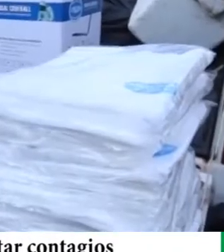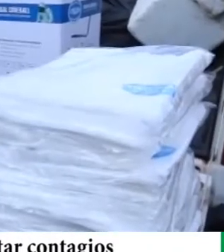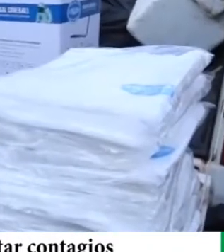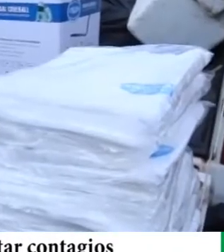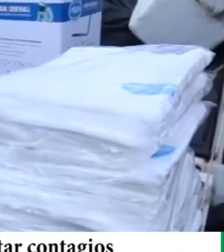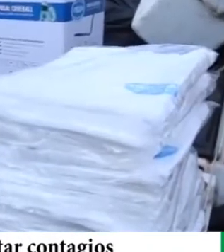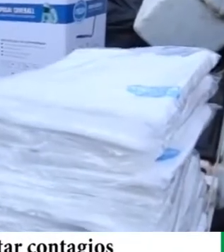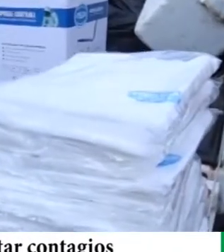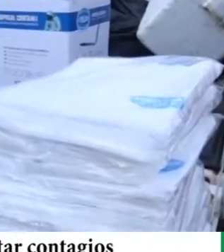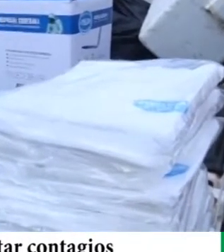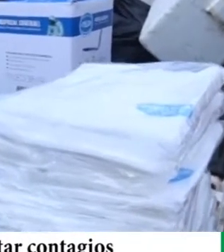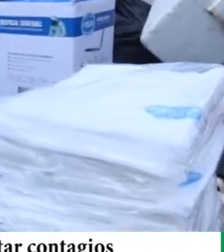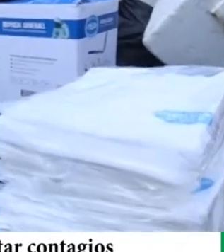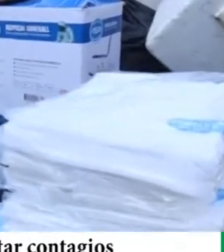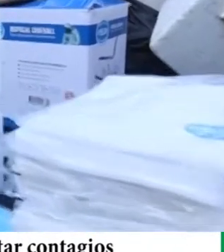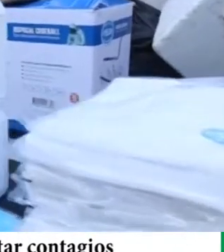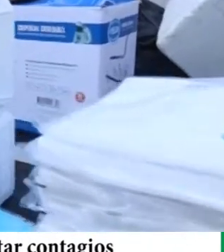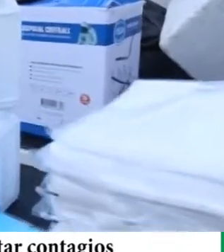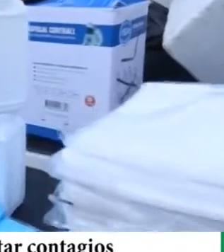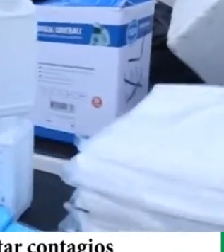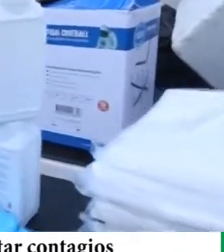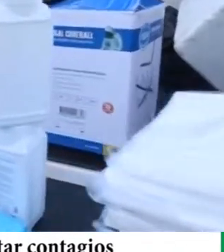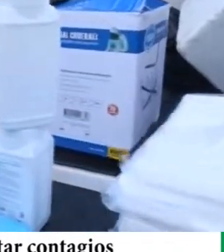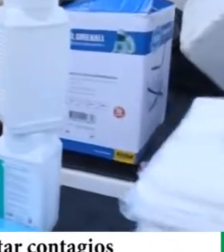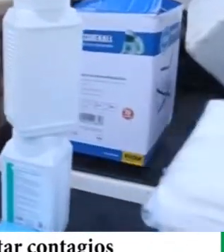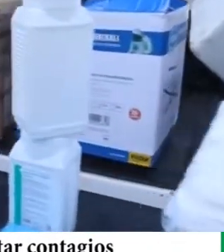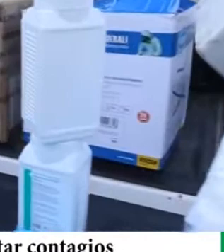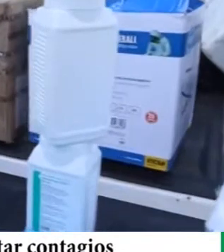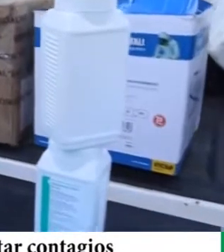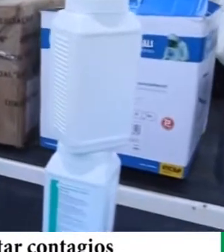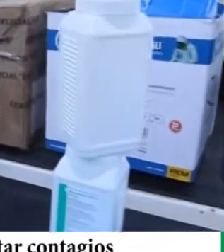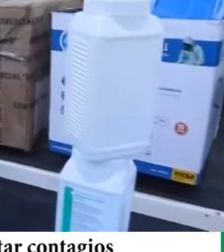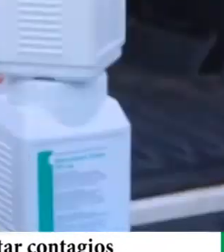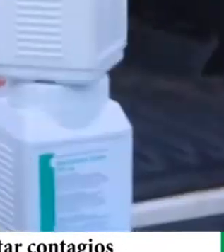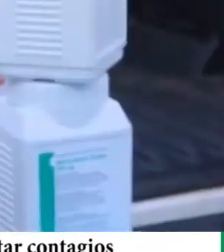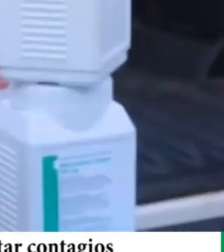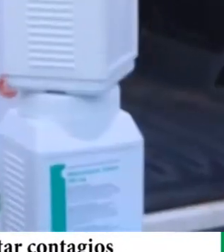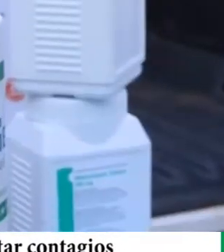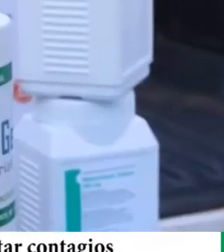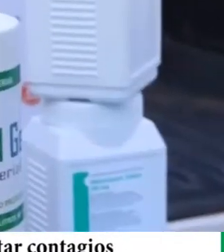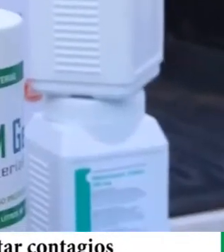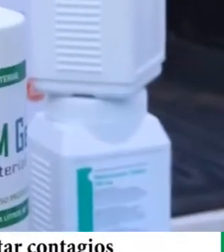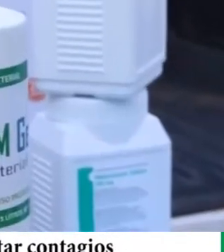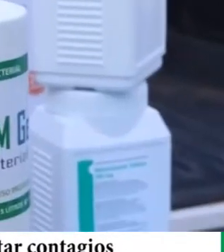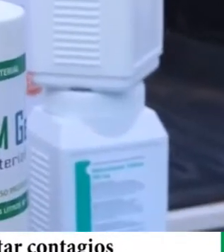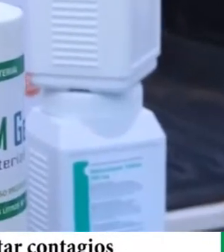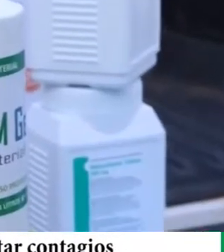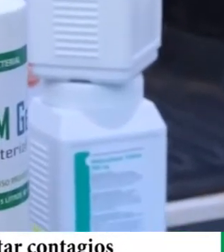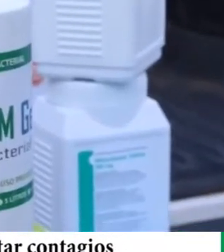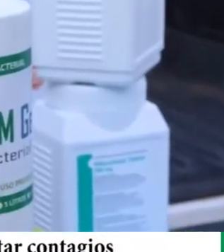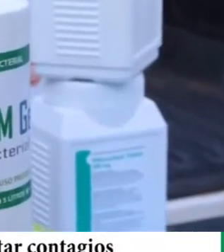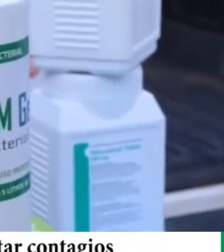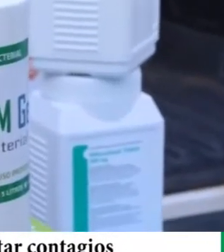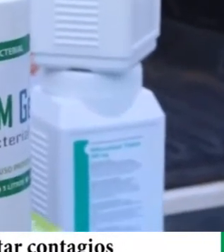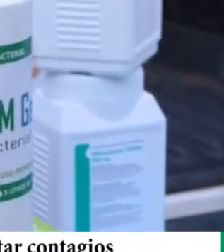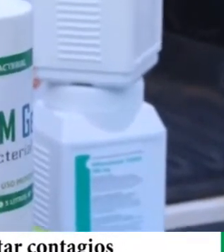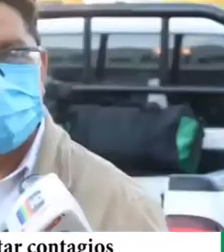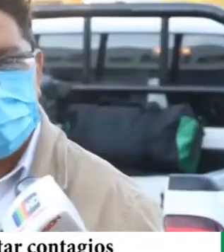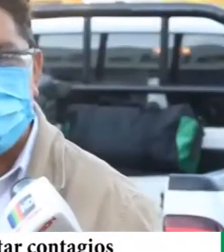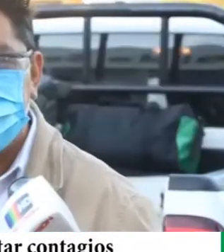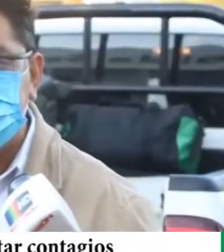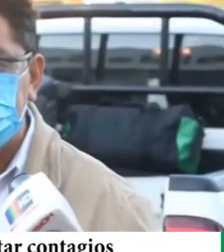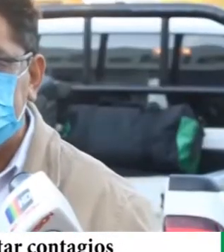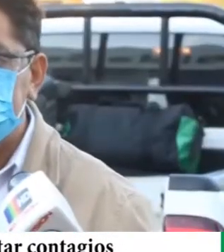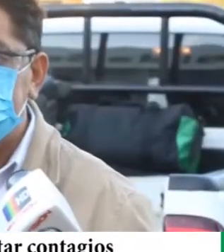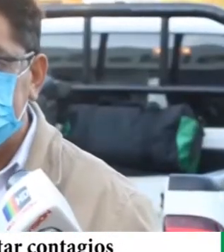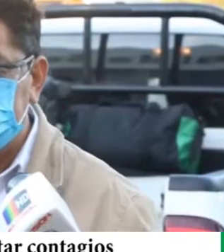que el gran trabajo que está desarrollando nuestro gobernador Rubén Costa en beneficio de las provincias priorizando primero la vida y creo que eso es lo